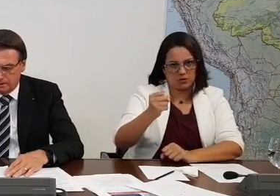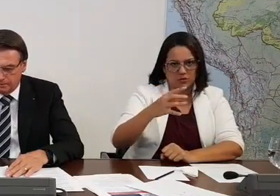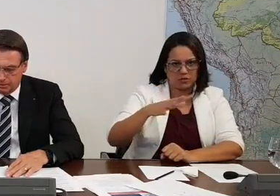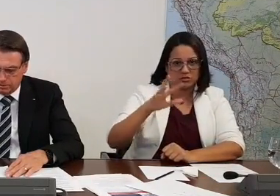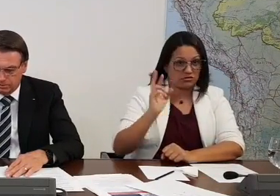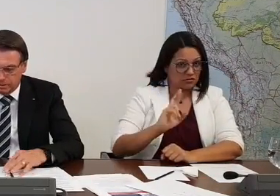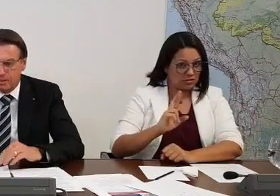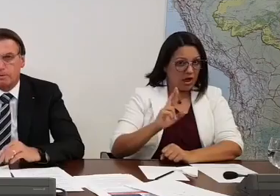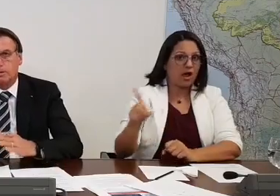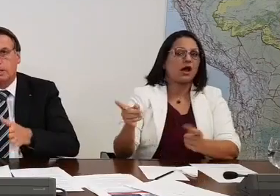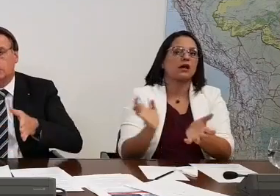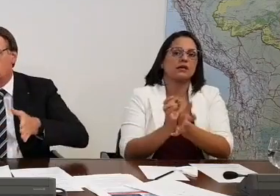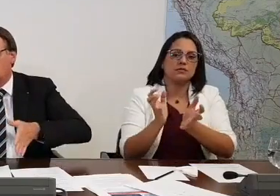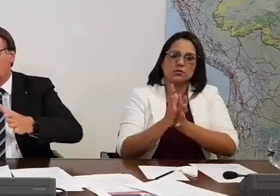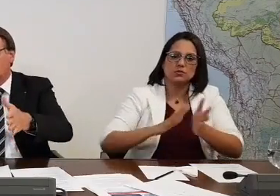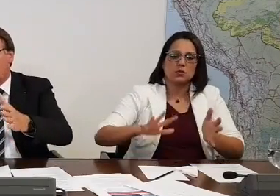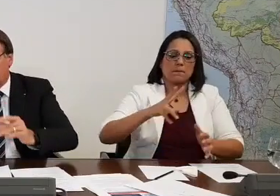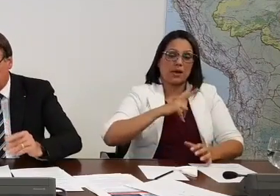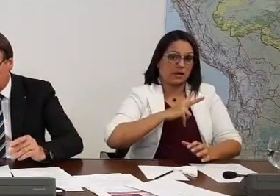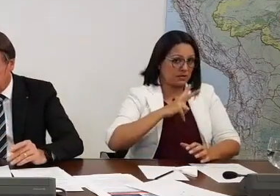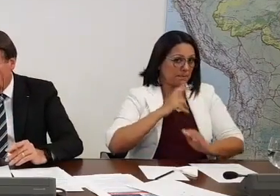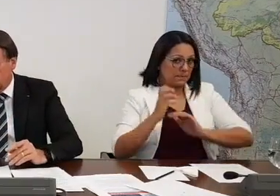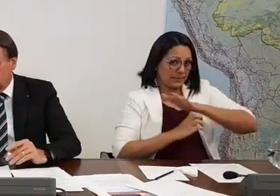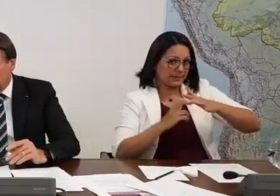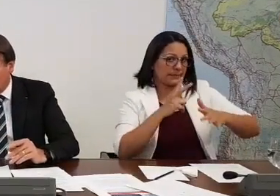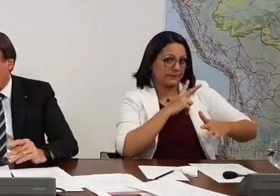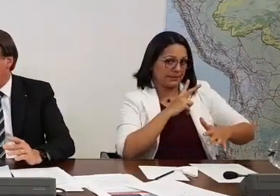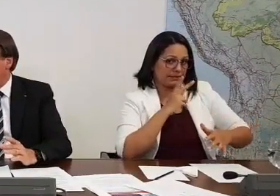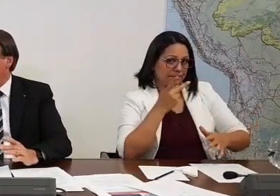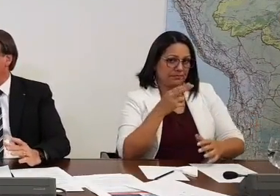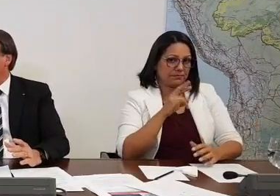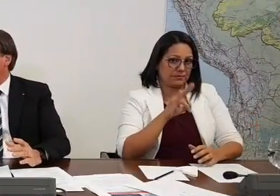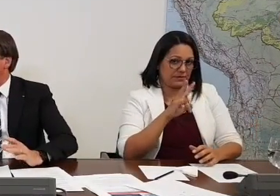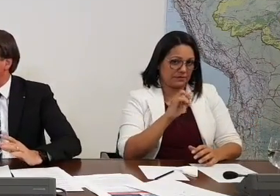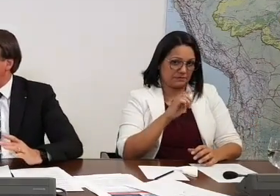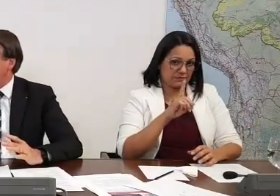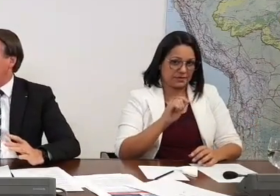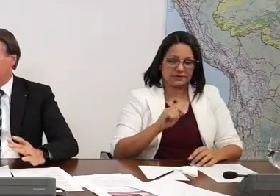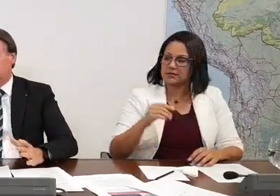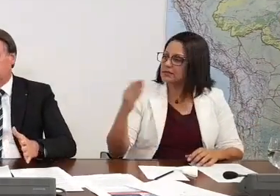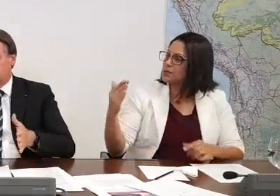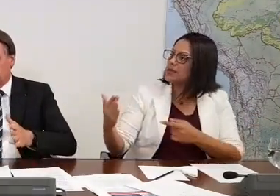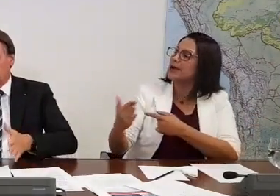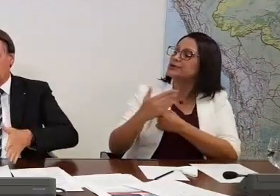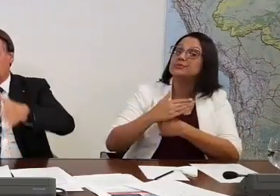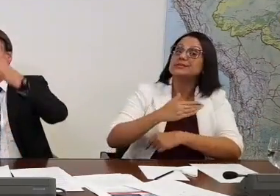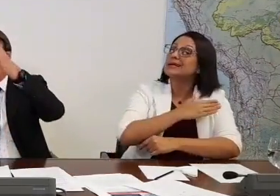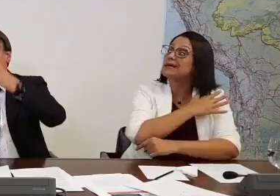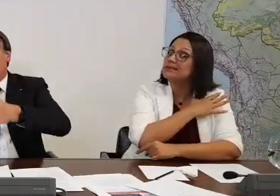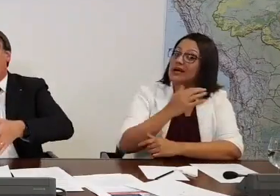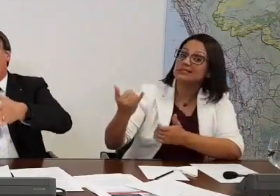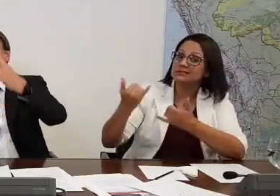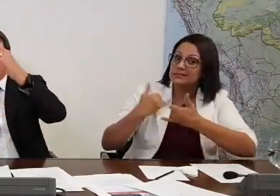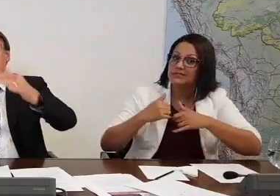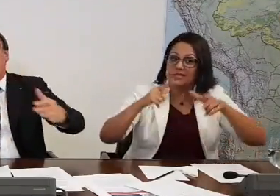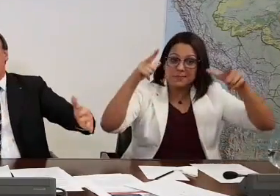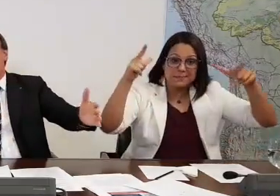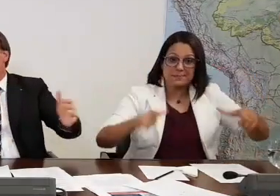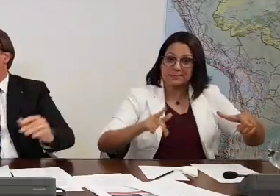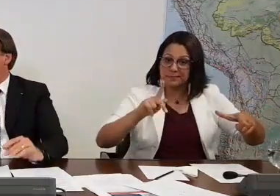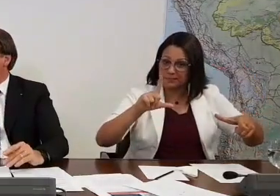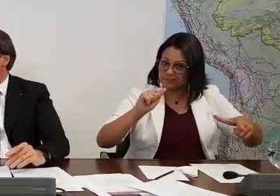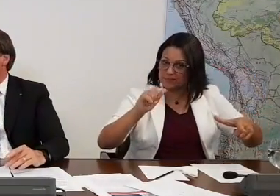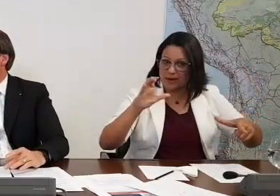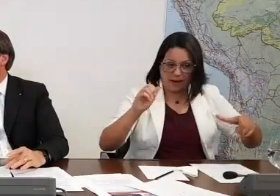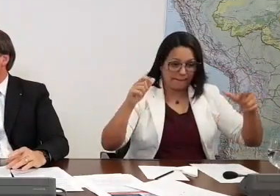que está sendo investido nesse projeto ao longo dos canais. Porque, por exemplo, ajuda aí, capitão. Se você bota as placas fotovoltaicas